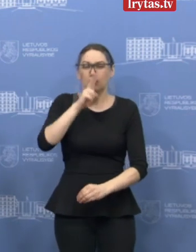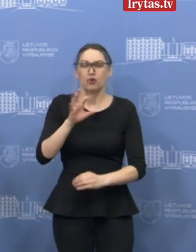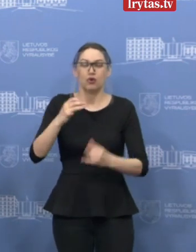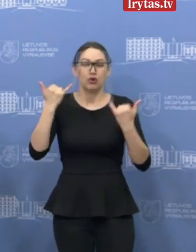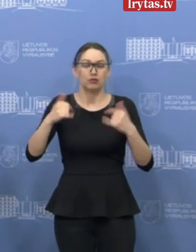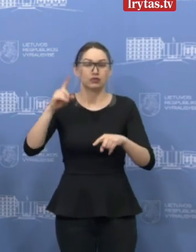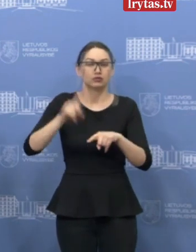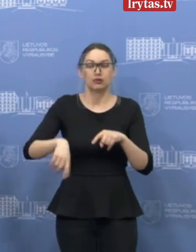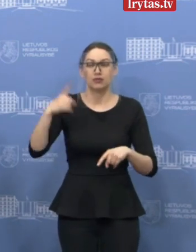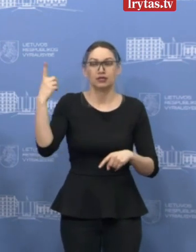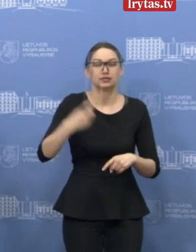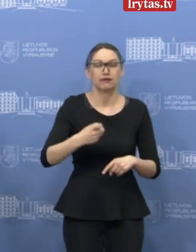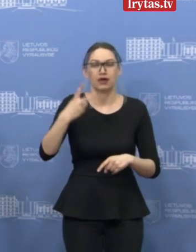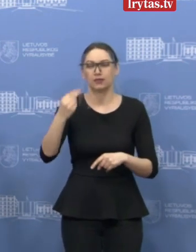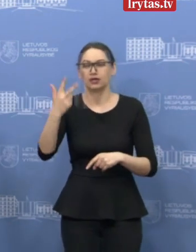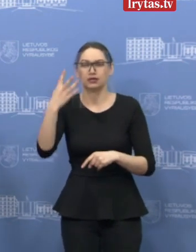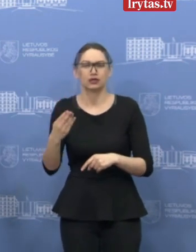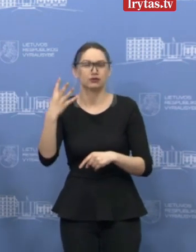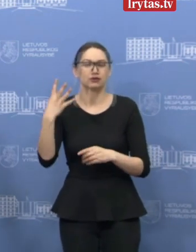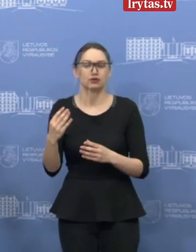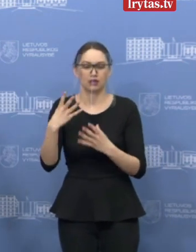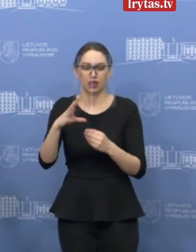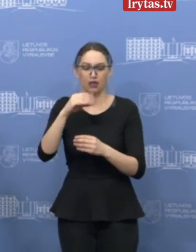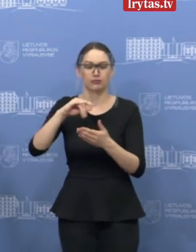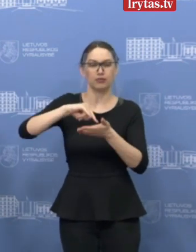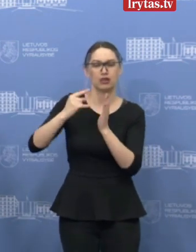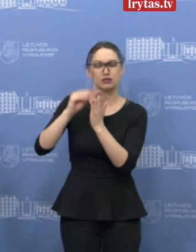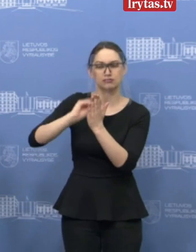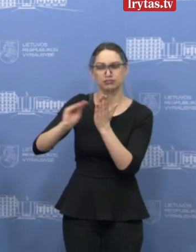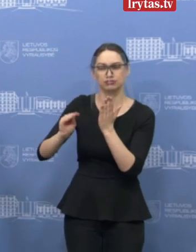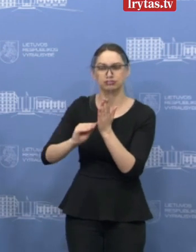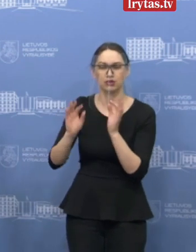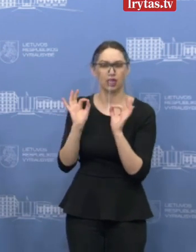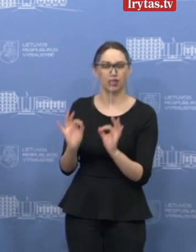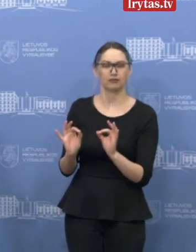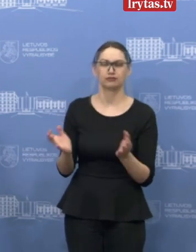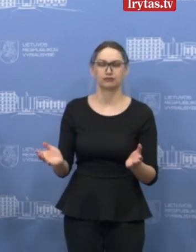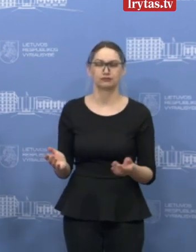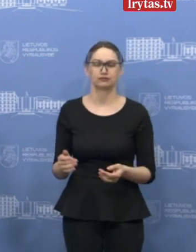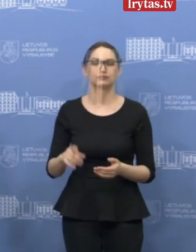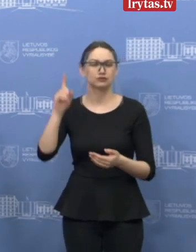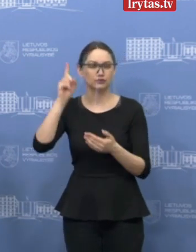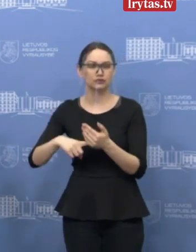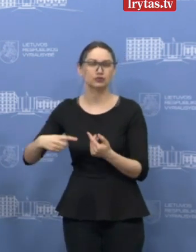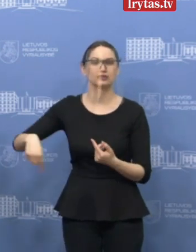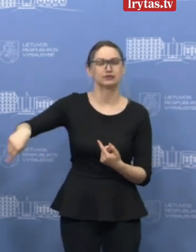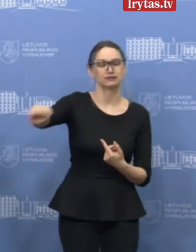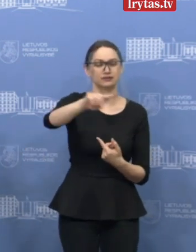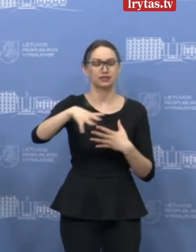per savaitęs, per dienas. Tai yra labai svarbus momentas ir aš manau, kad bendromis pastangomis,